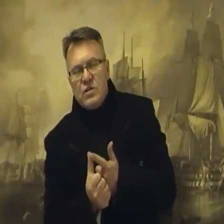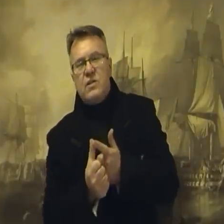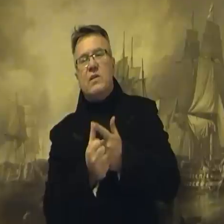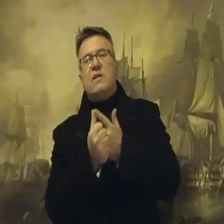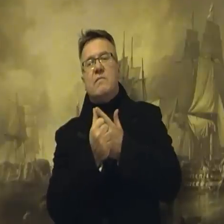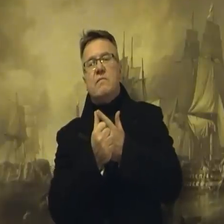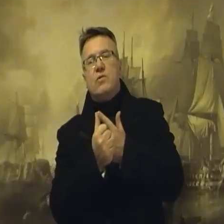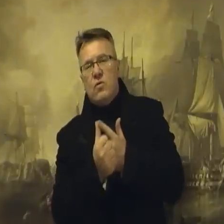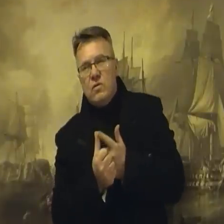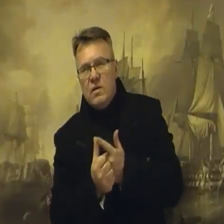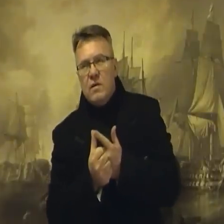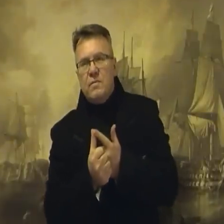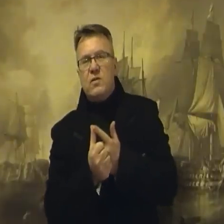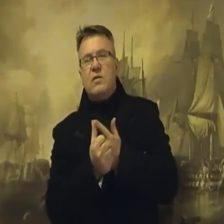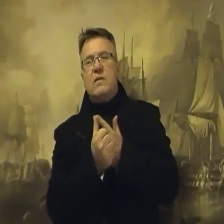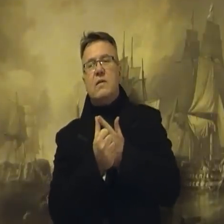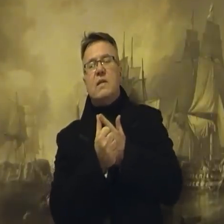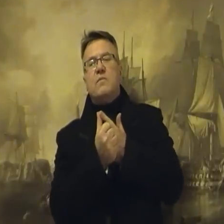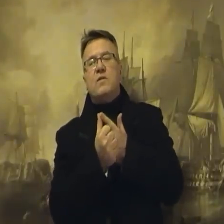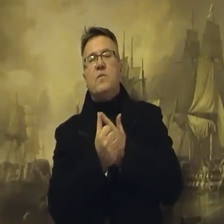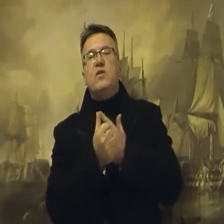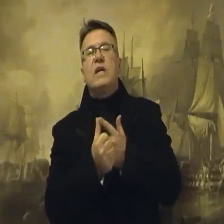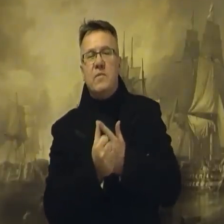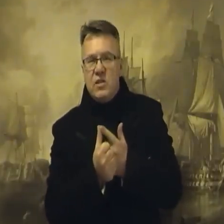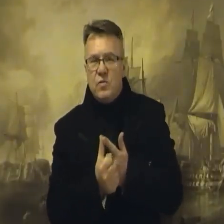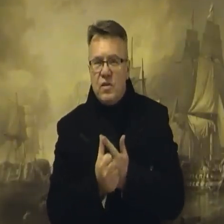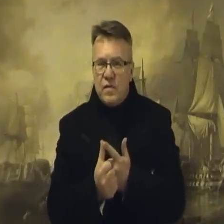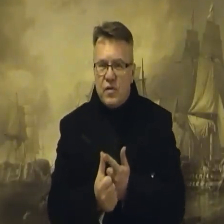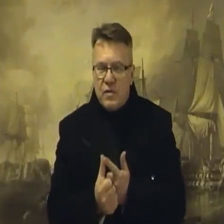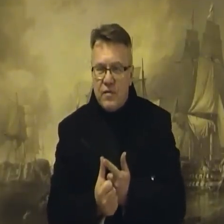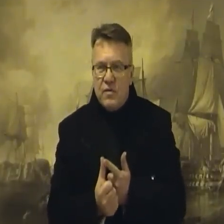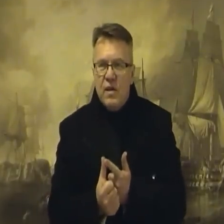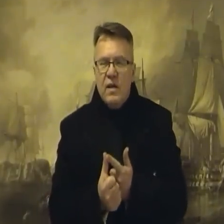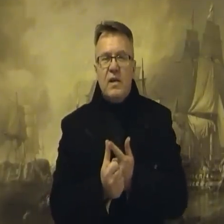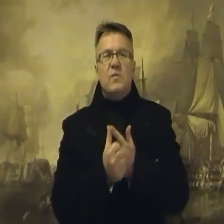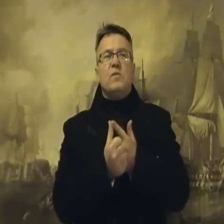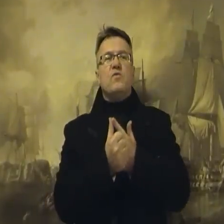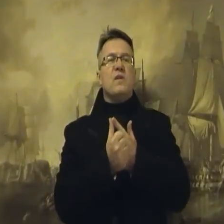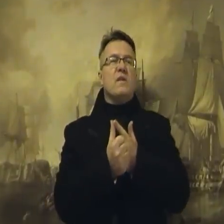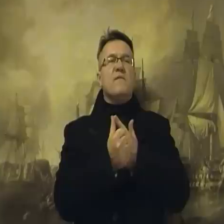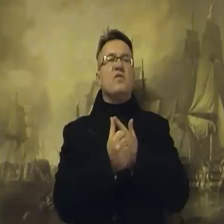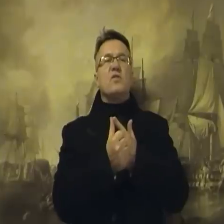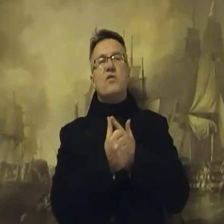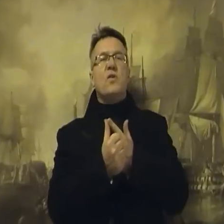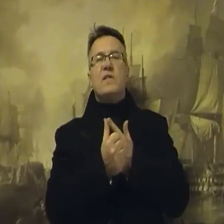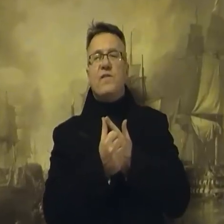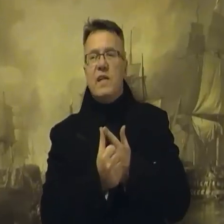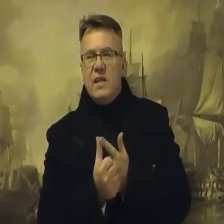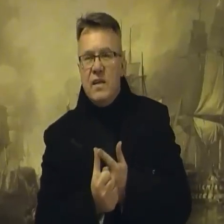że tu, pod tymi nogami, jesteśmy tutaj we Wrocławiu, gdybyśmy tutaj wszystko dookoła zwalili